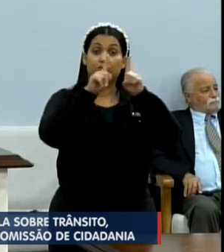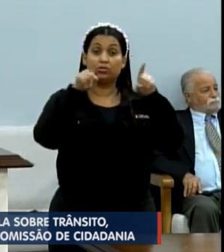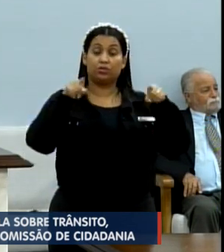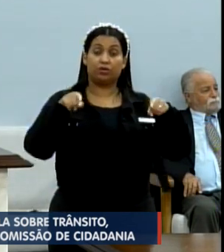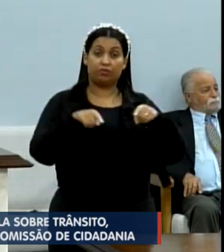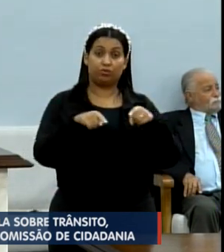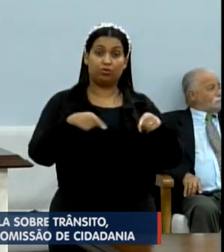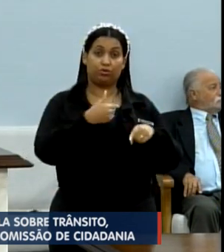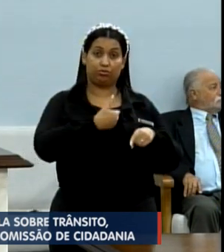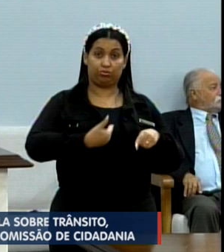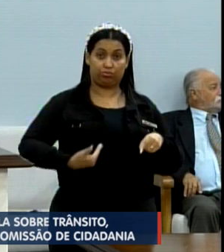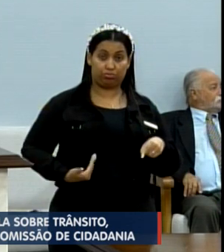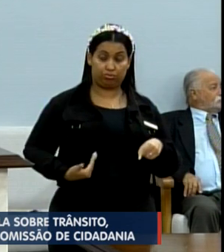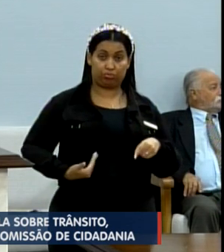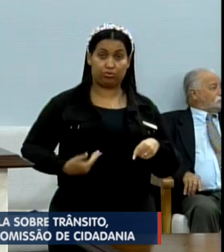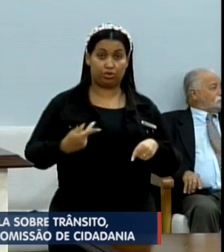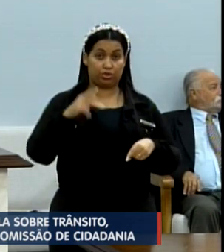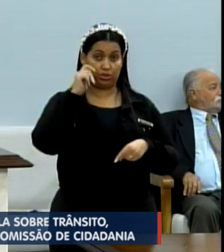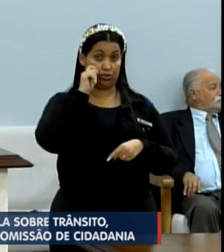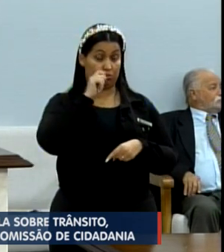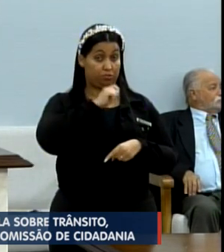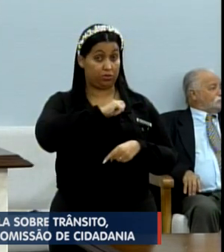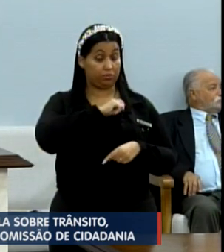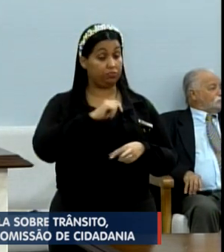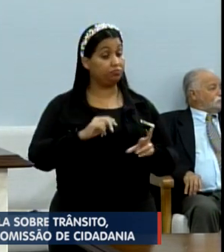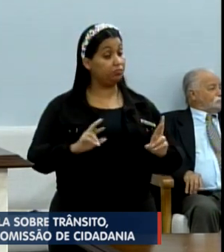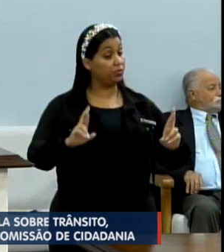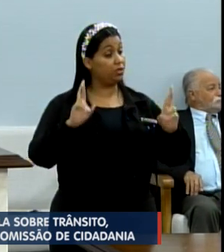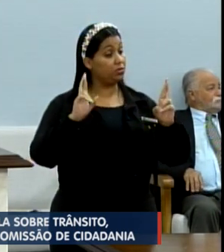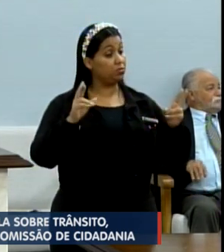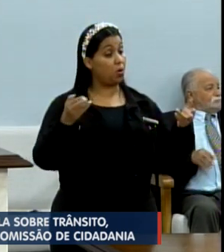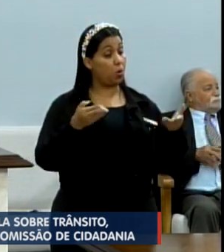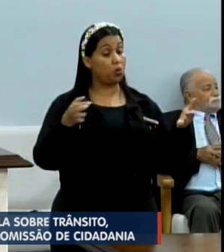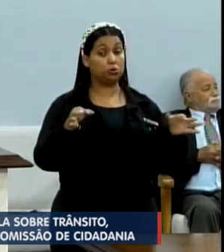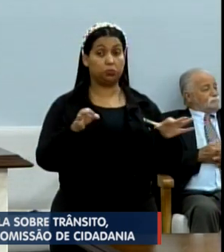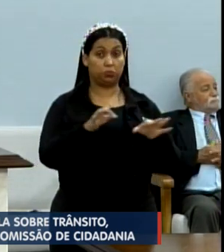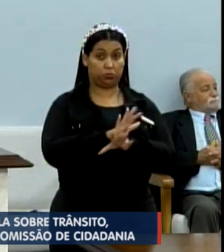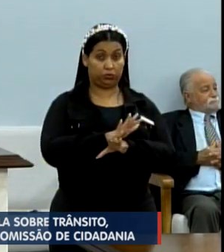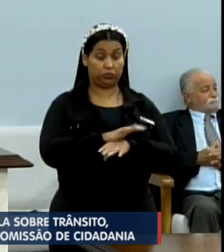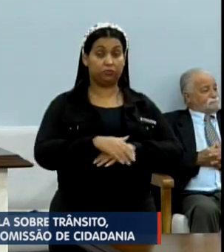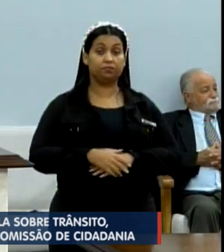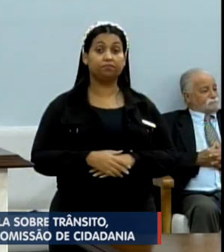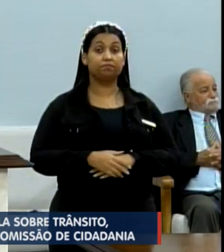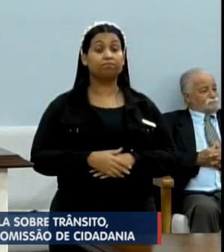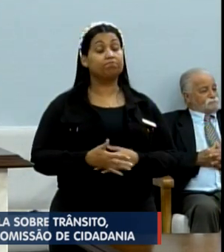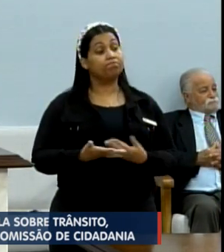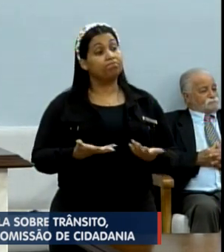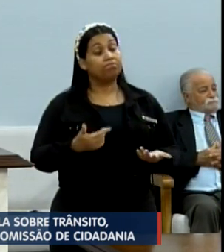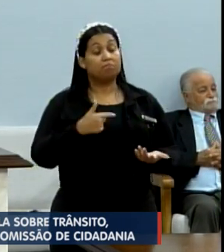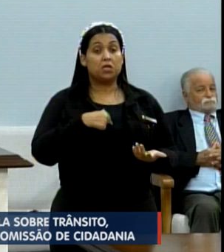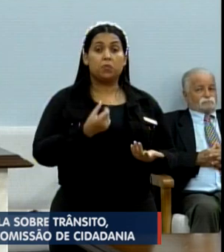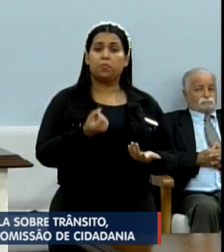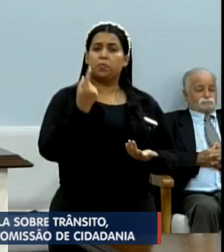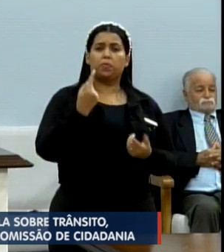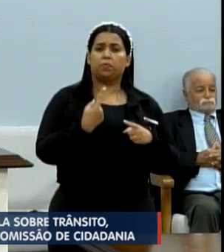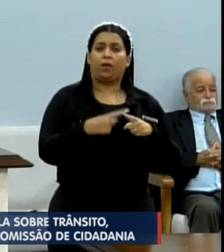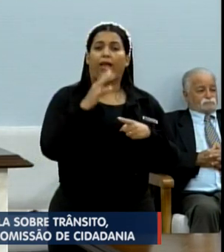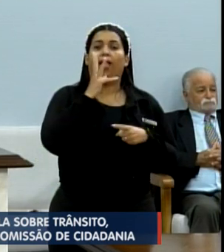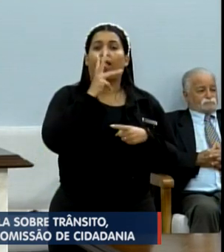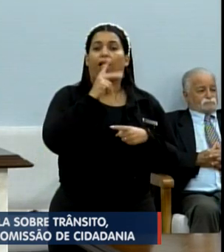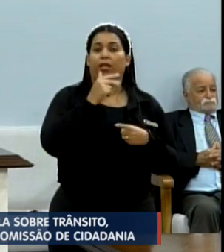Públicos Municipais. Espero que hoje se conclua. Então, achei muito estranho essa demora.